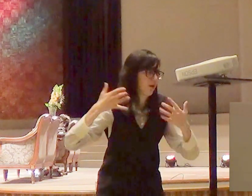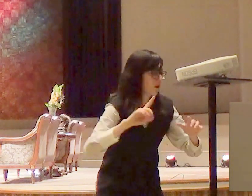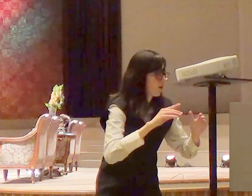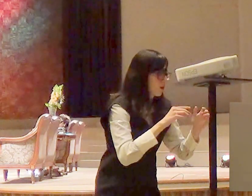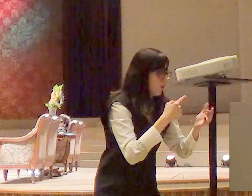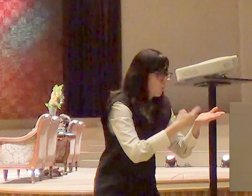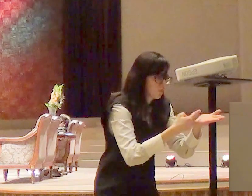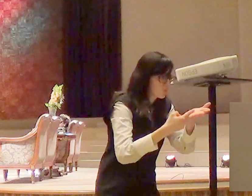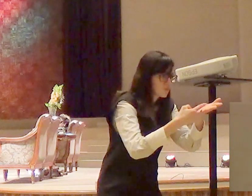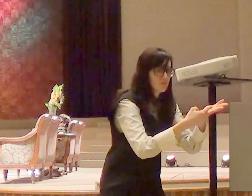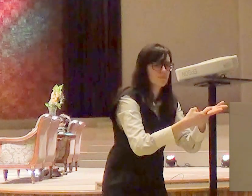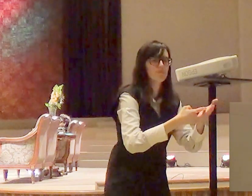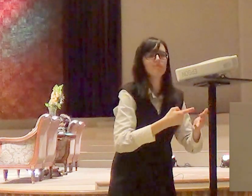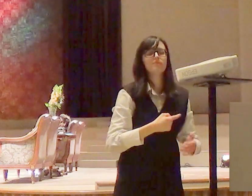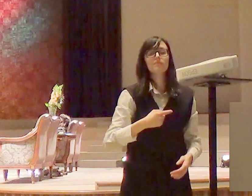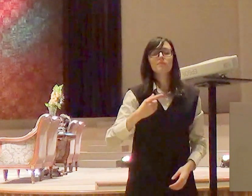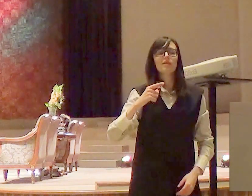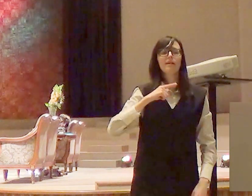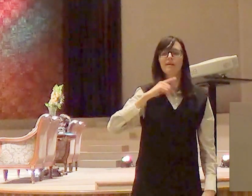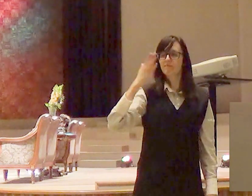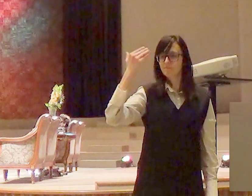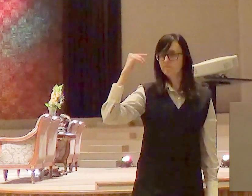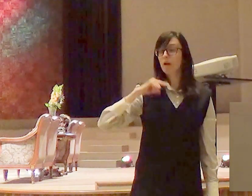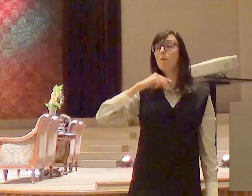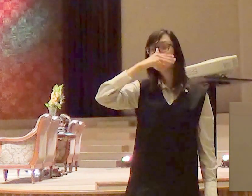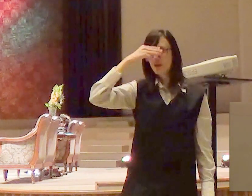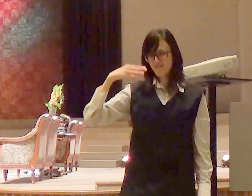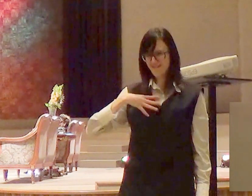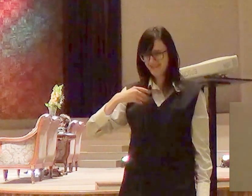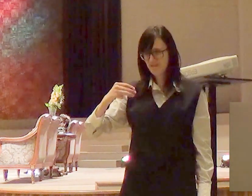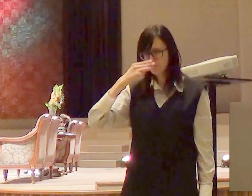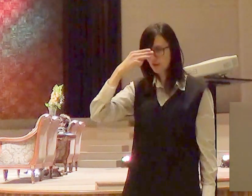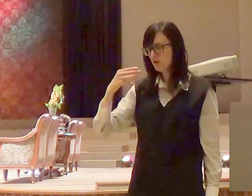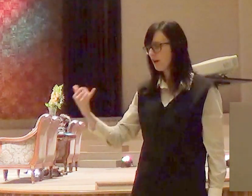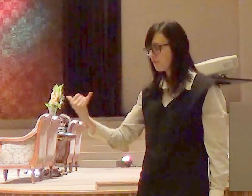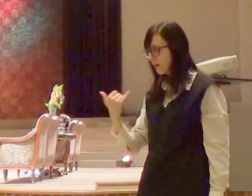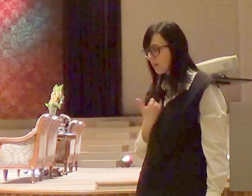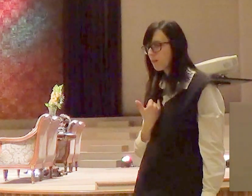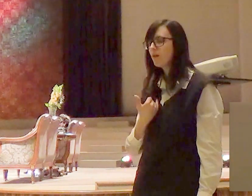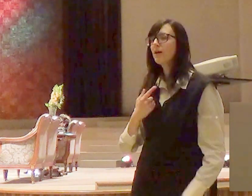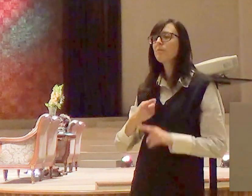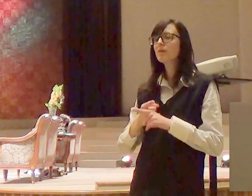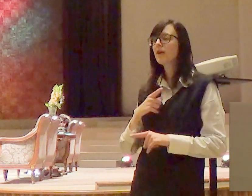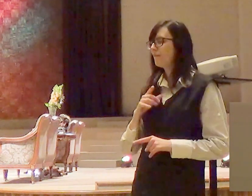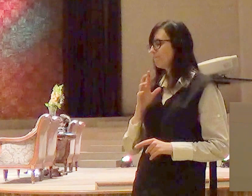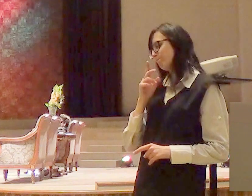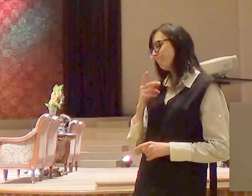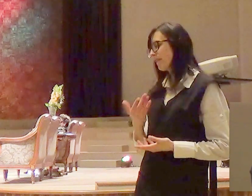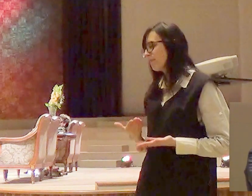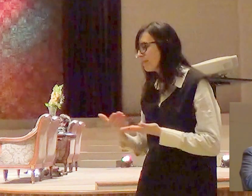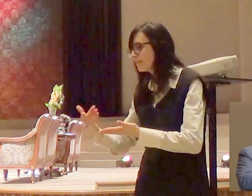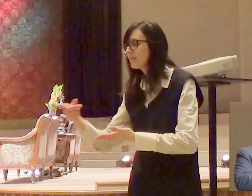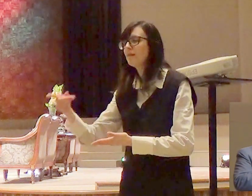há algum tempo atrás Michel me contou de uma experiência num sepultamento onde ele foi